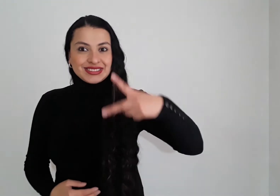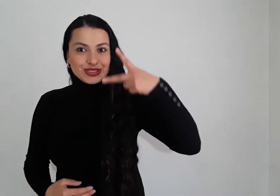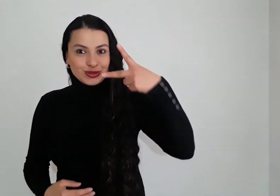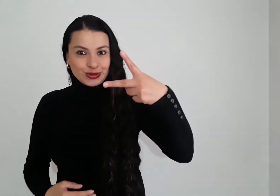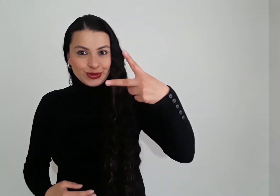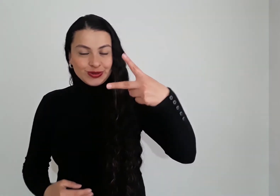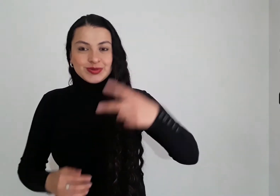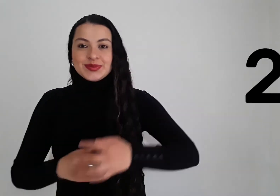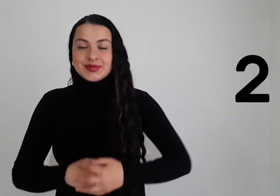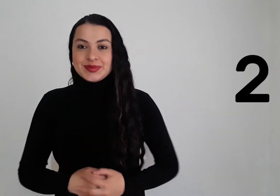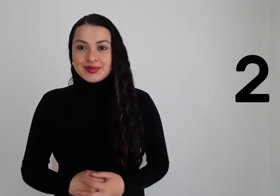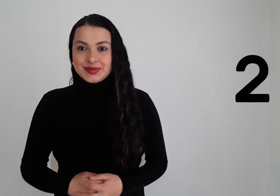Segundo